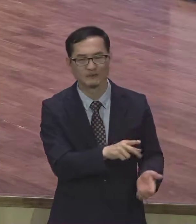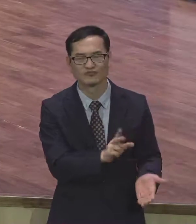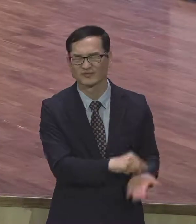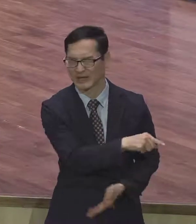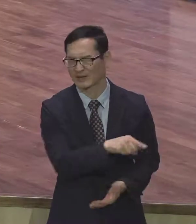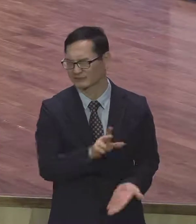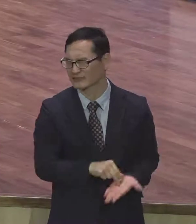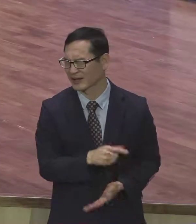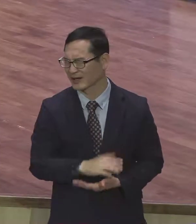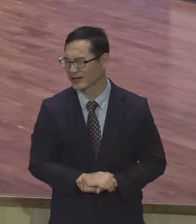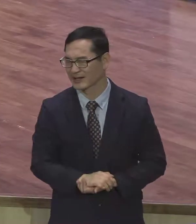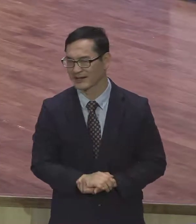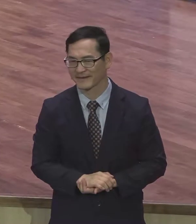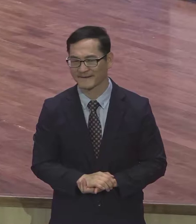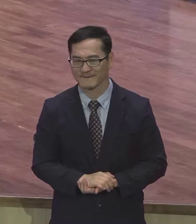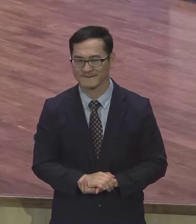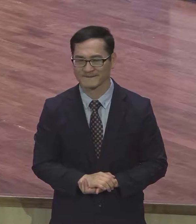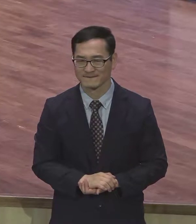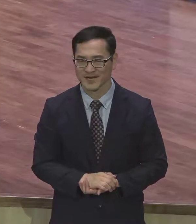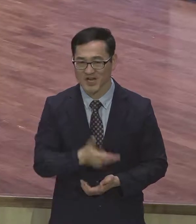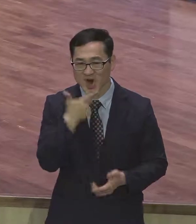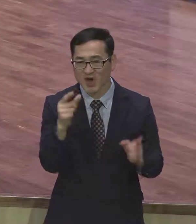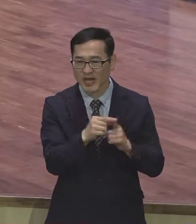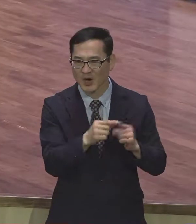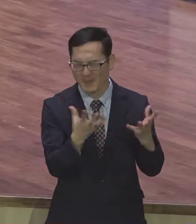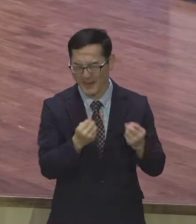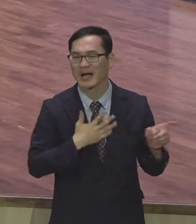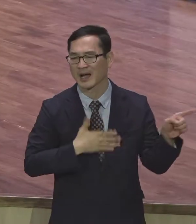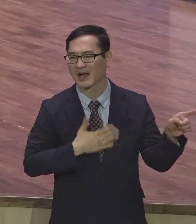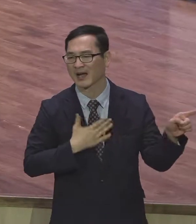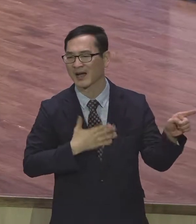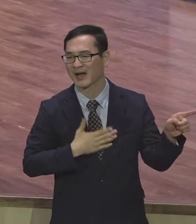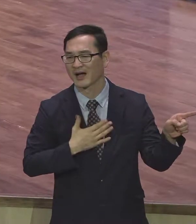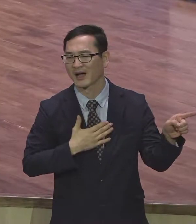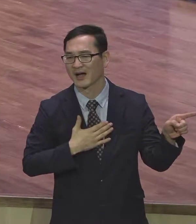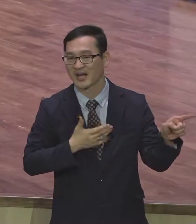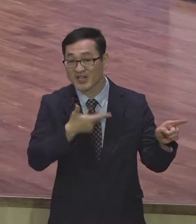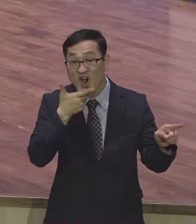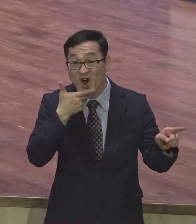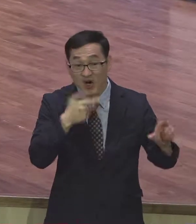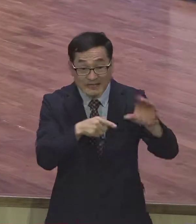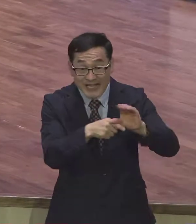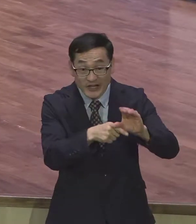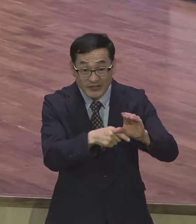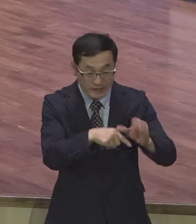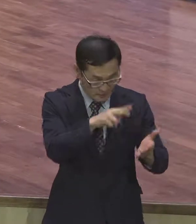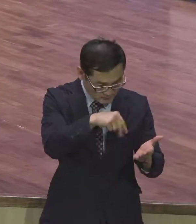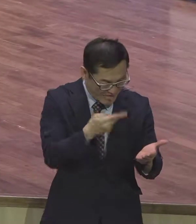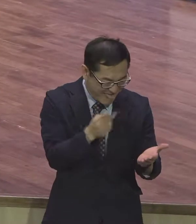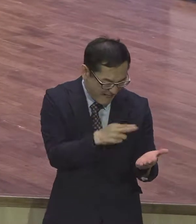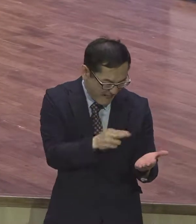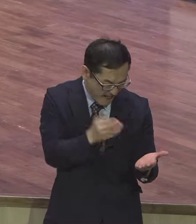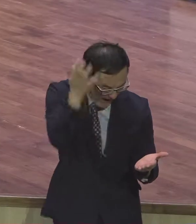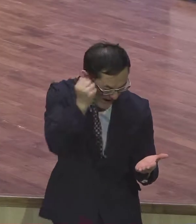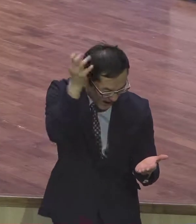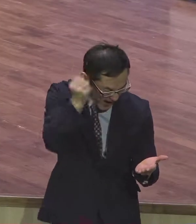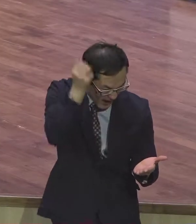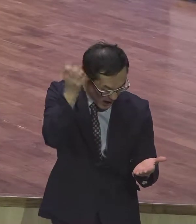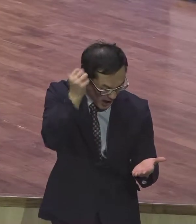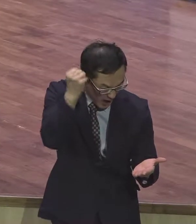영어 단어를 좀 많이 알아요 한때 영어 사진을 다 위험했대 그냥 영어 단어를 영어로